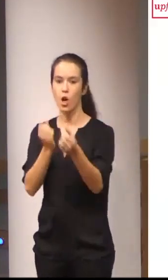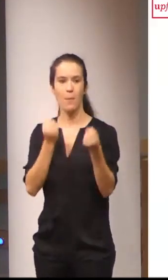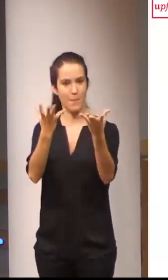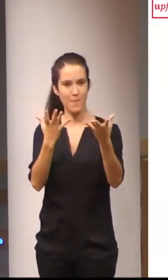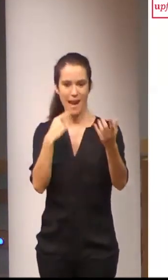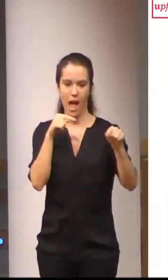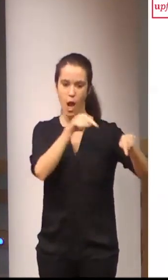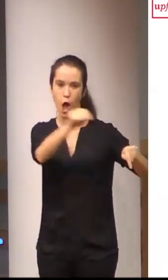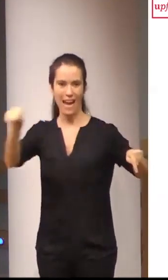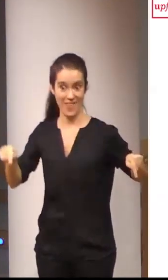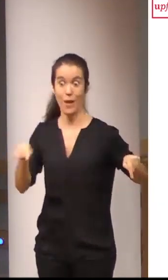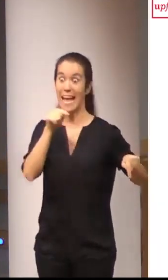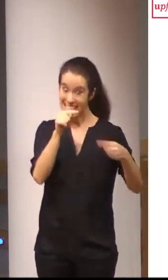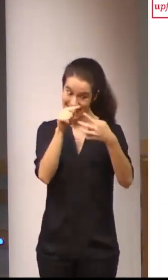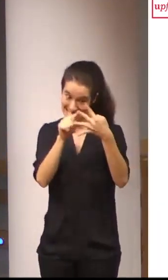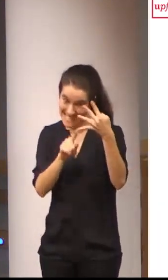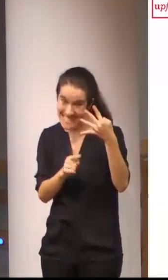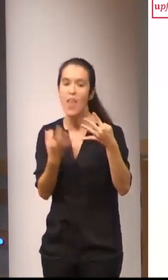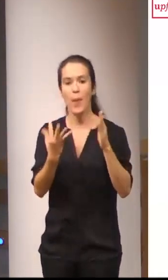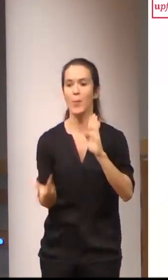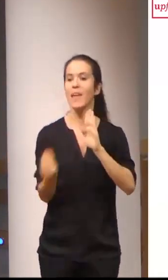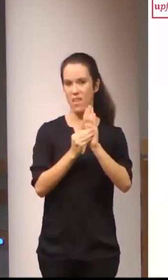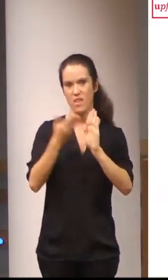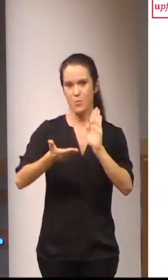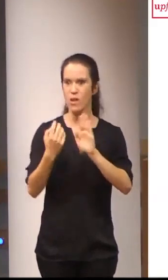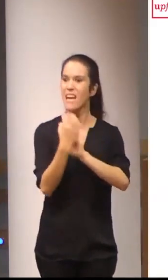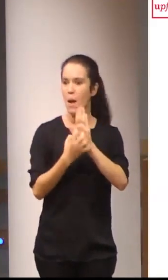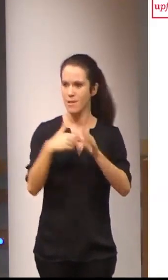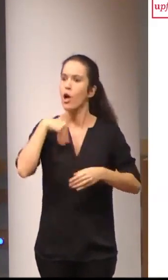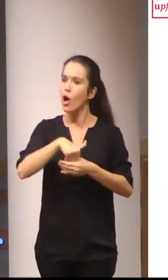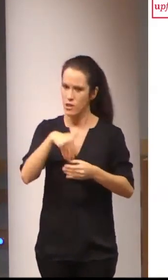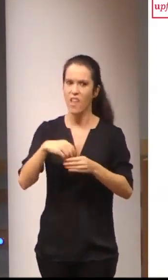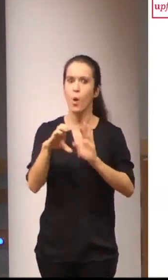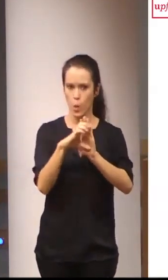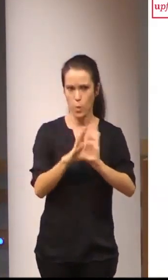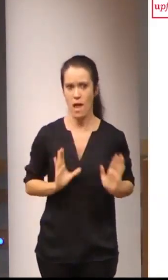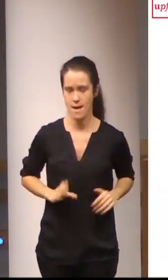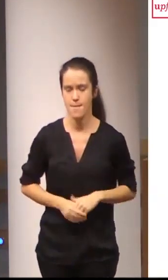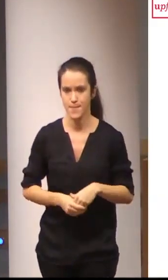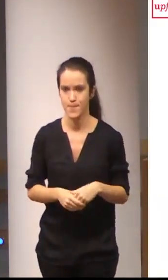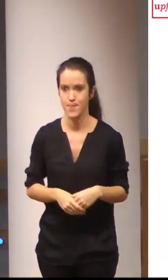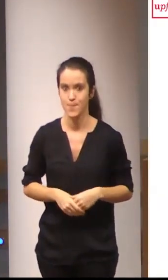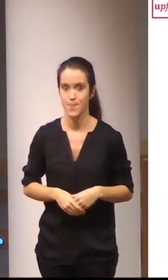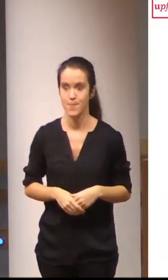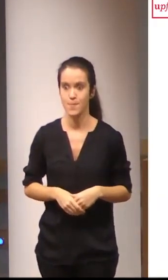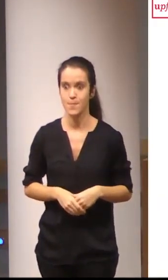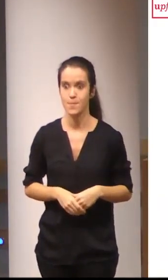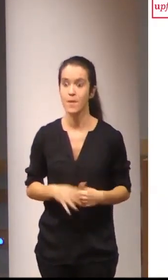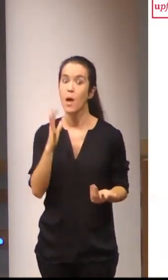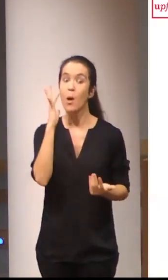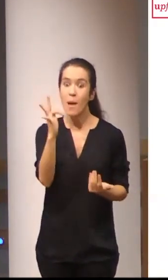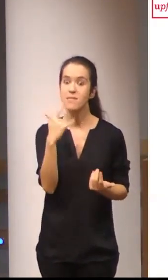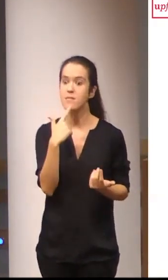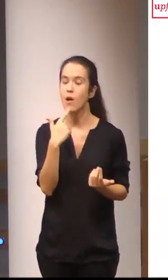componentes también tienen que estar incluidos en estos contenidos curriculares y además incluir también todas esas